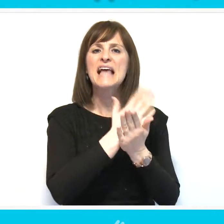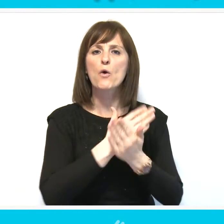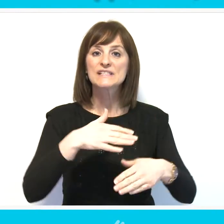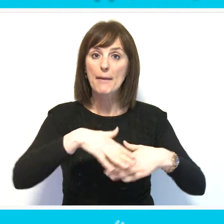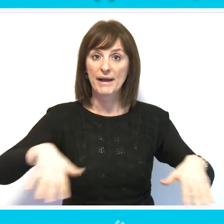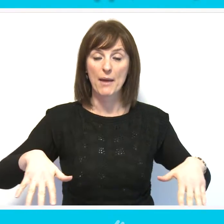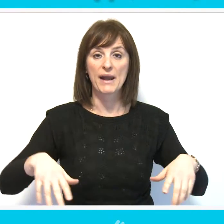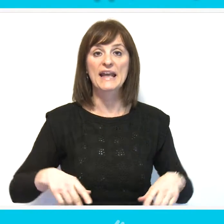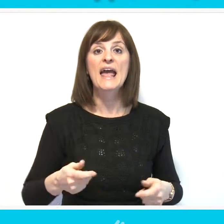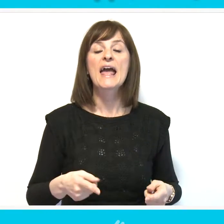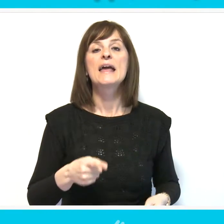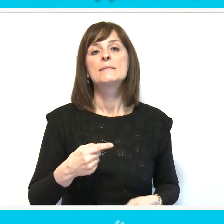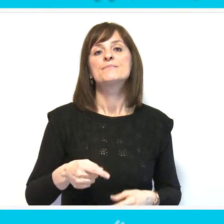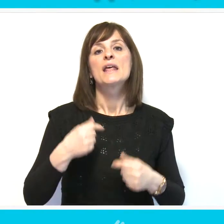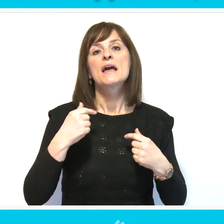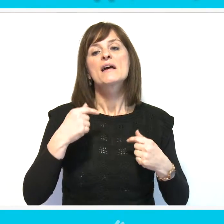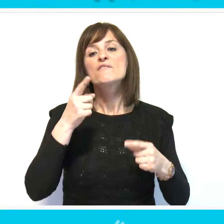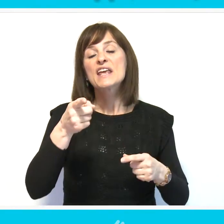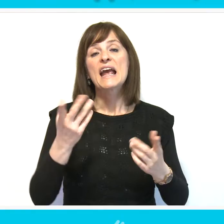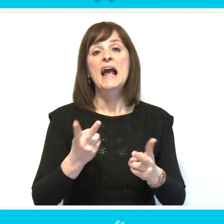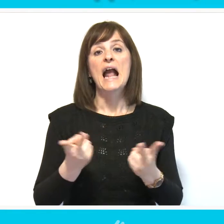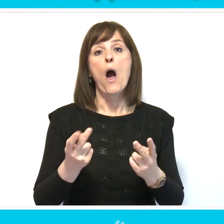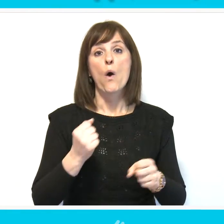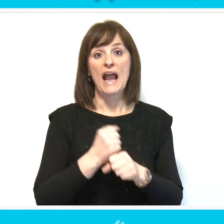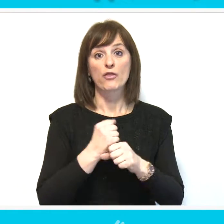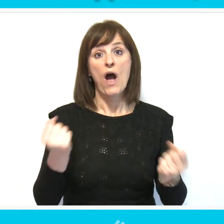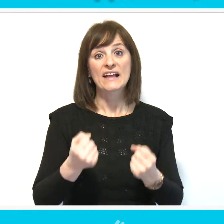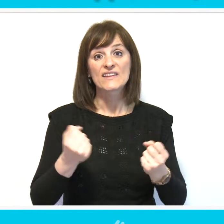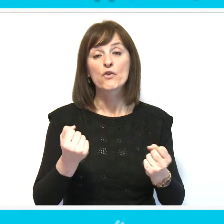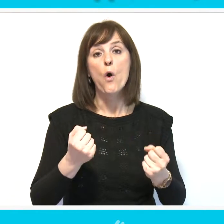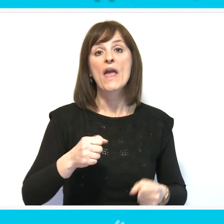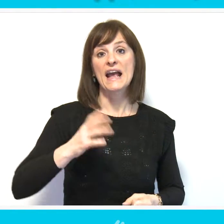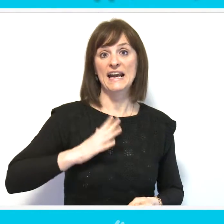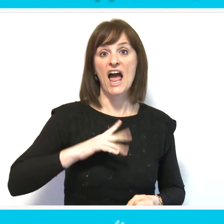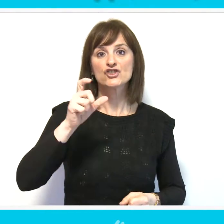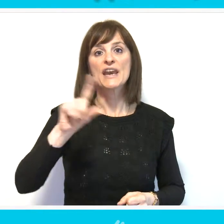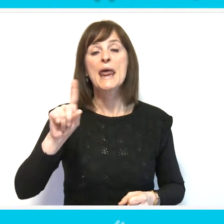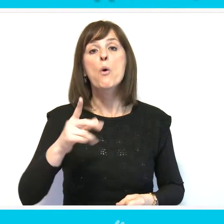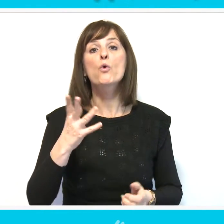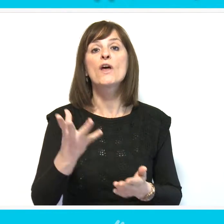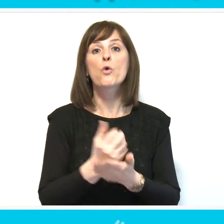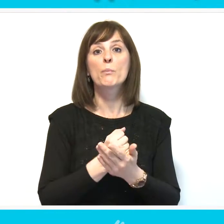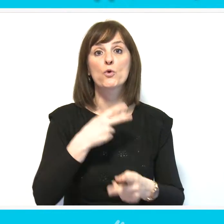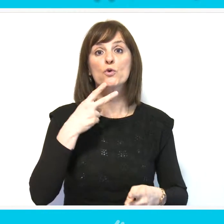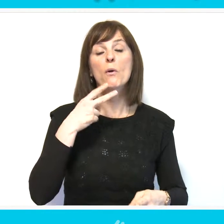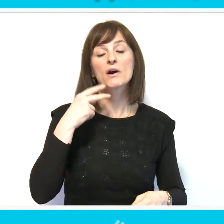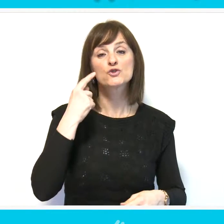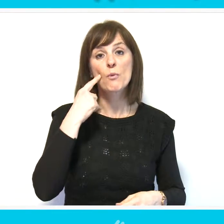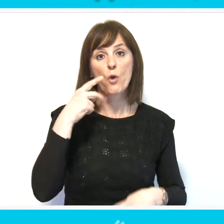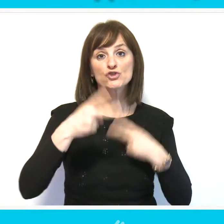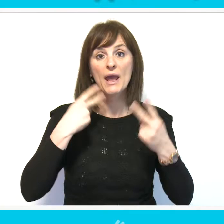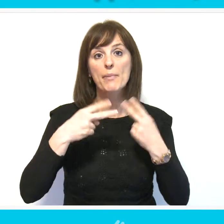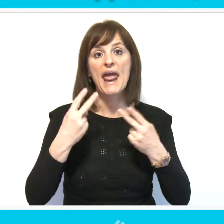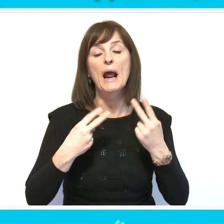prepreke da takočno vi, ja i doktorka Radno aktivno stanovništvo, ne može da dobiju određene usluge u svom Domu zdravlja ili